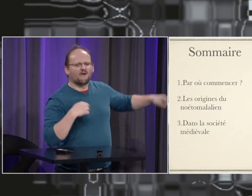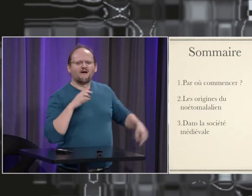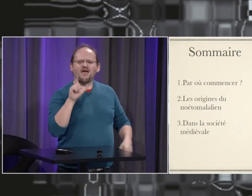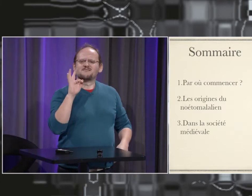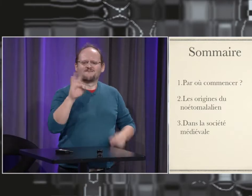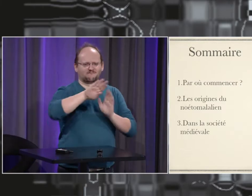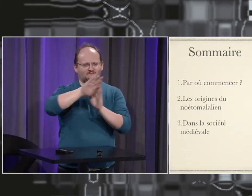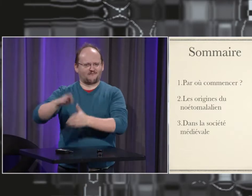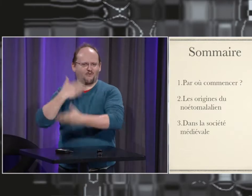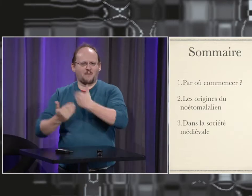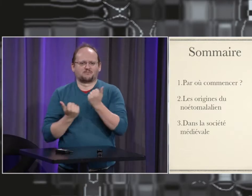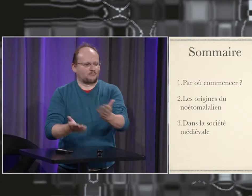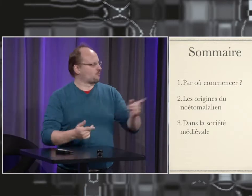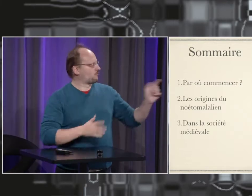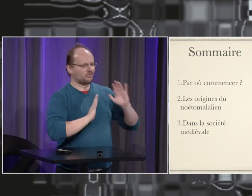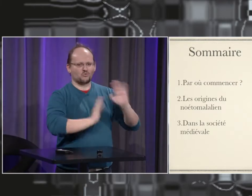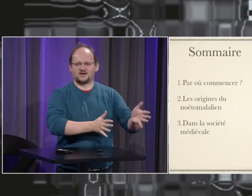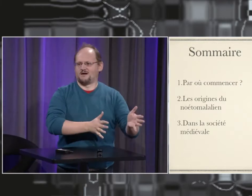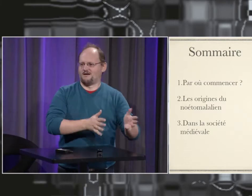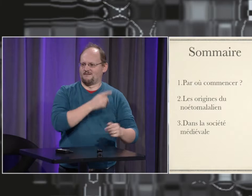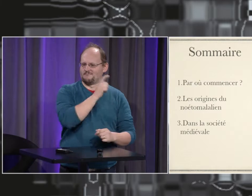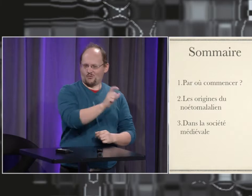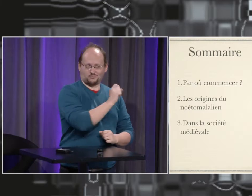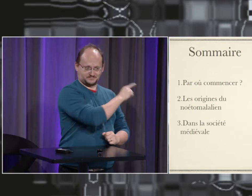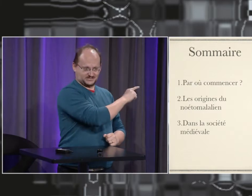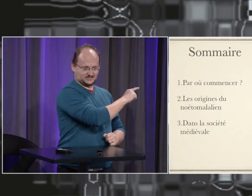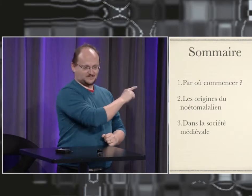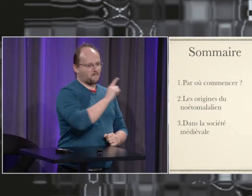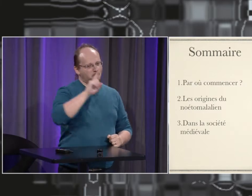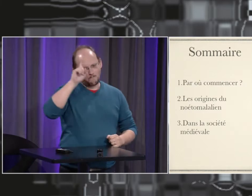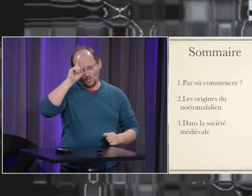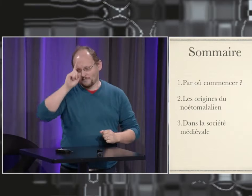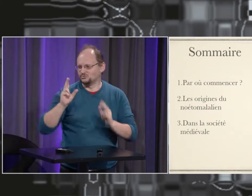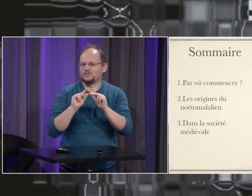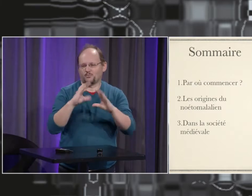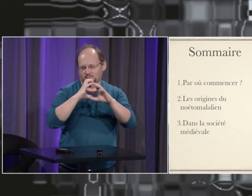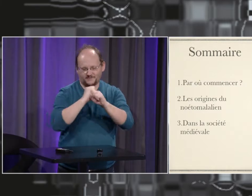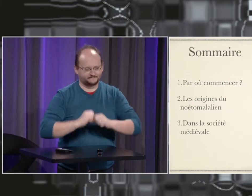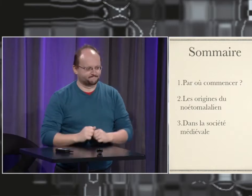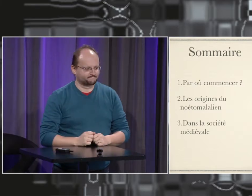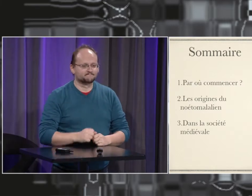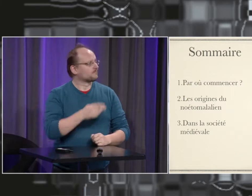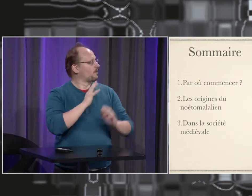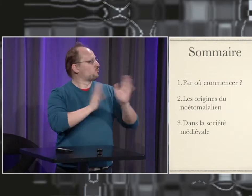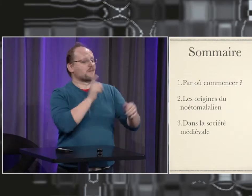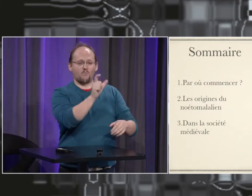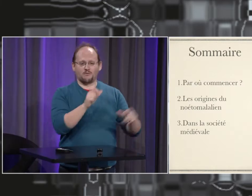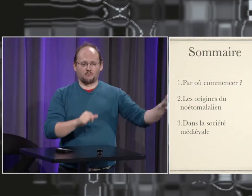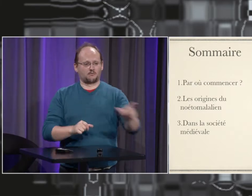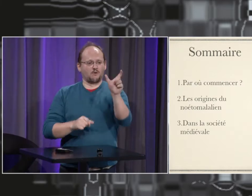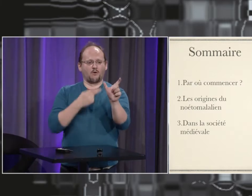quelle est l'origine du... C'est quoi ce mot nouveau qui est le noéto-malalien ? Alors, je préfère utiliser ce mot noéto-malalien plutôt que langue